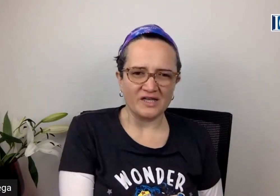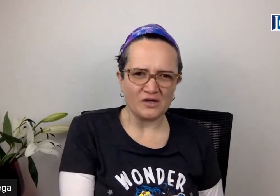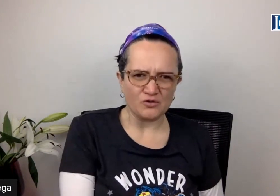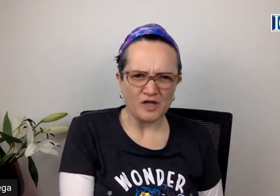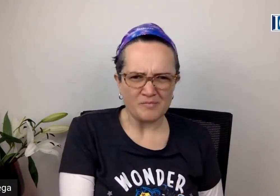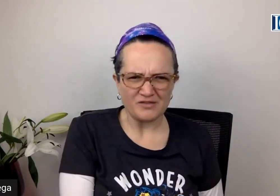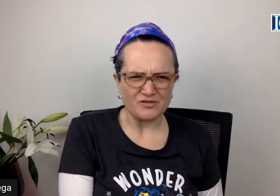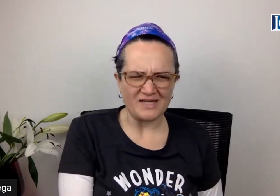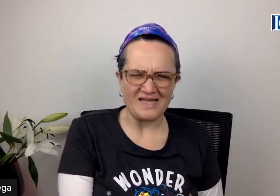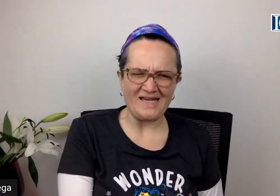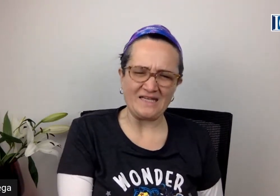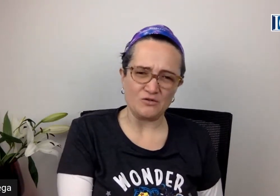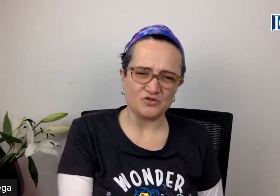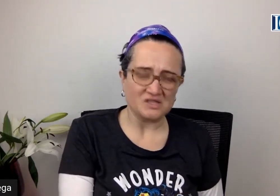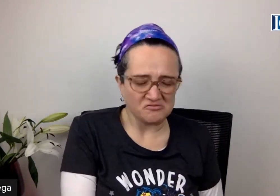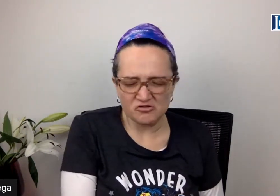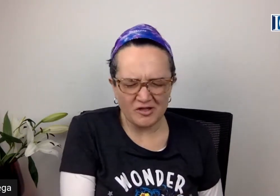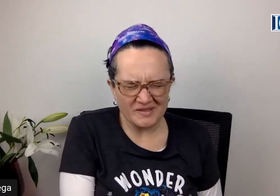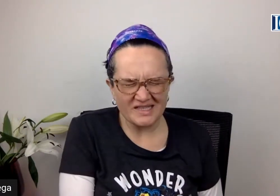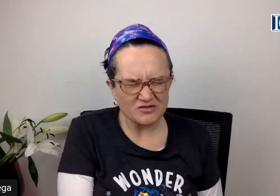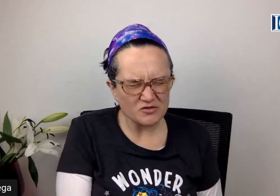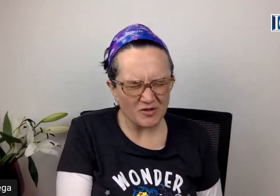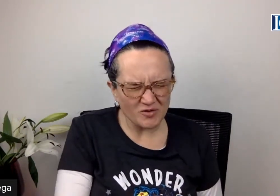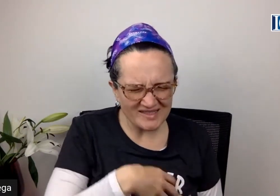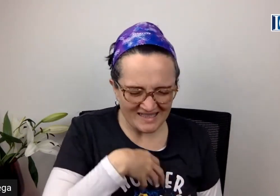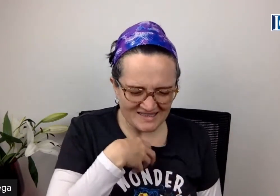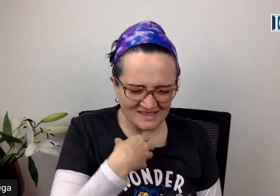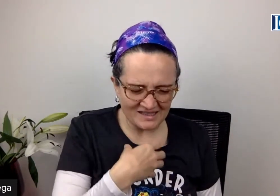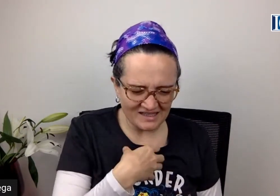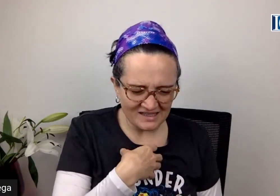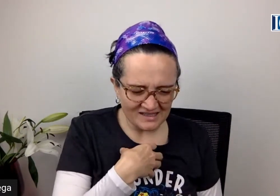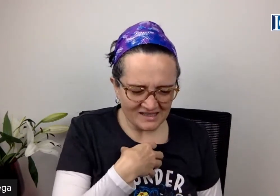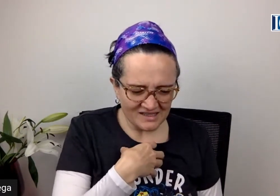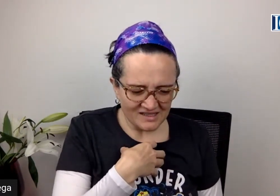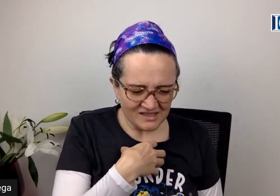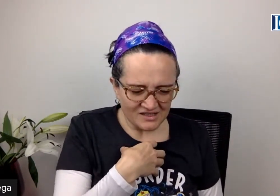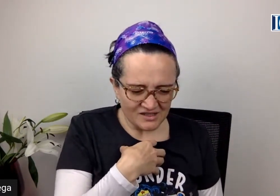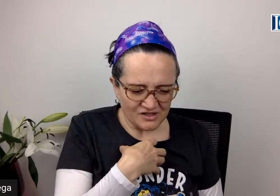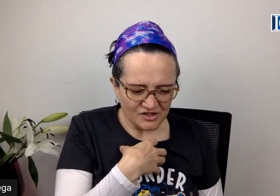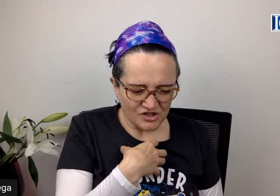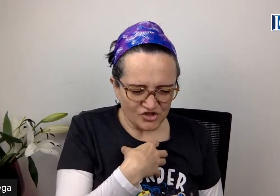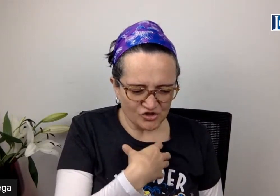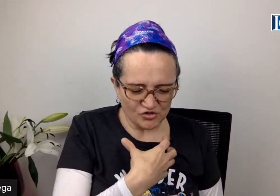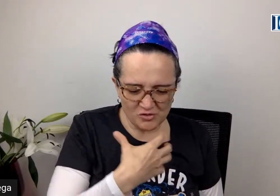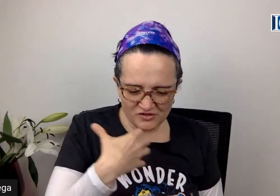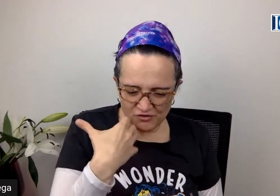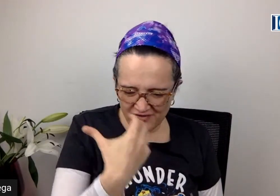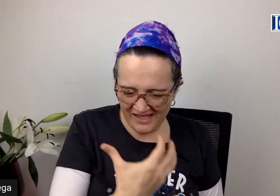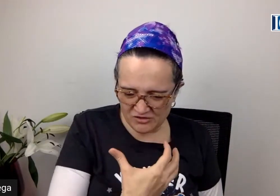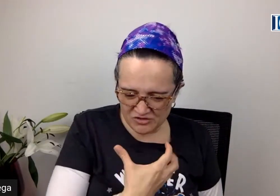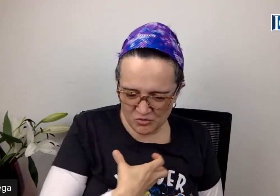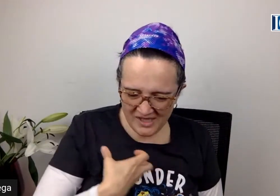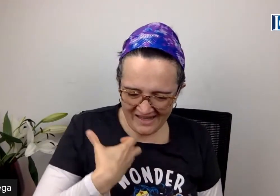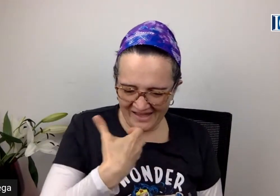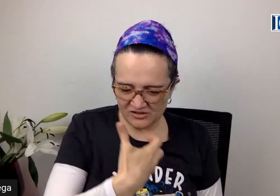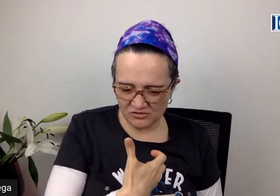generosa de personalidad generosa no solamente eso sino algo que trasciende a yo estuve surfeando estuve nadando